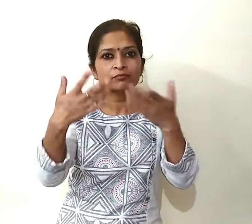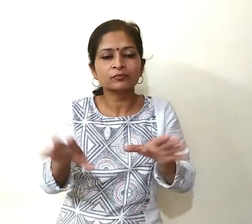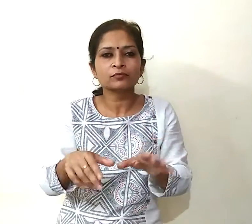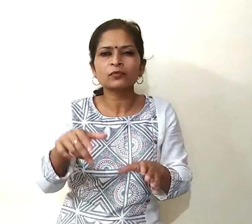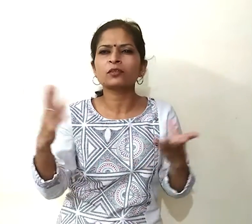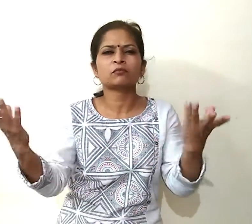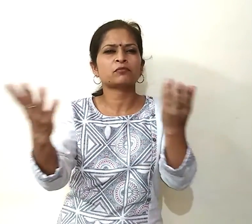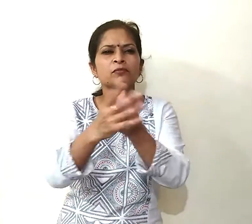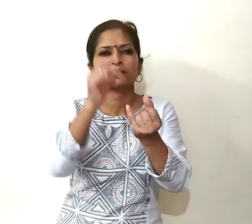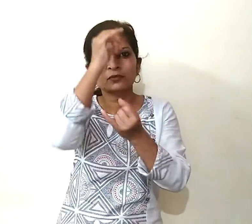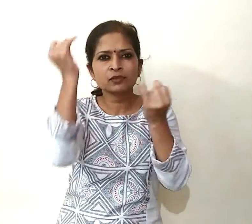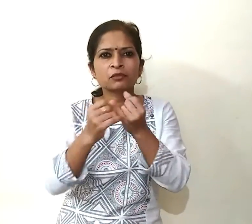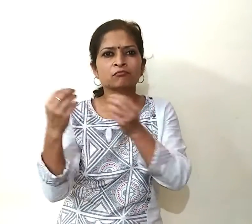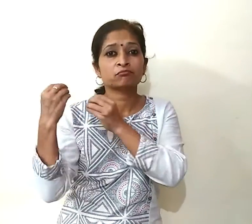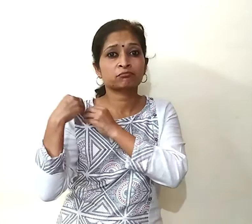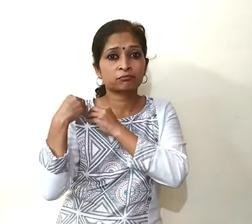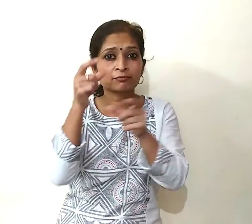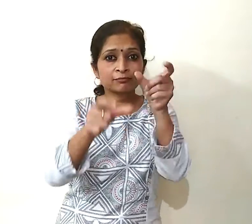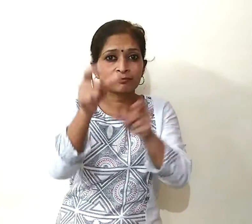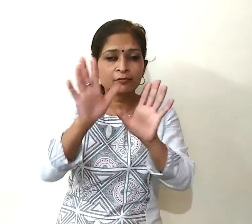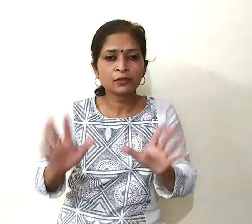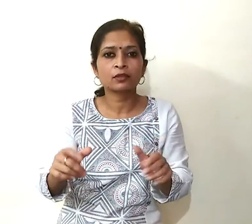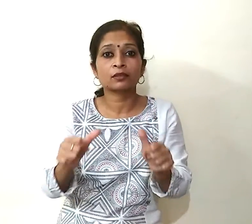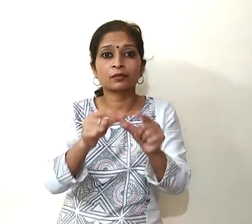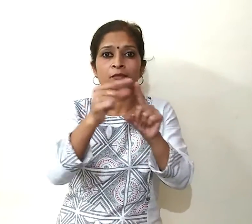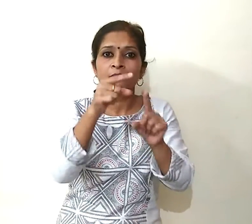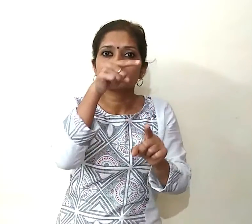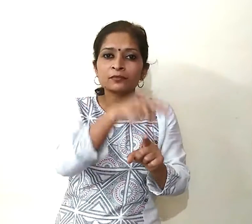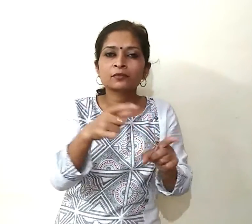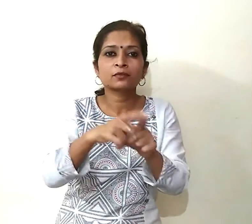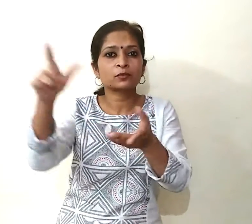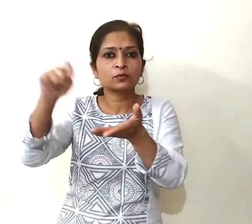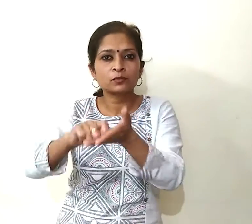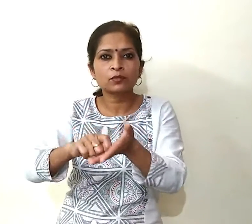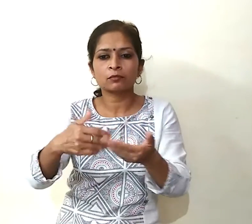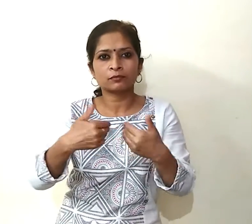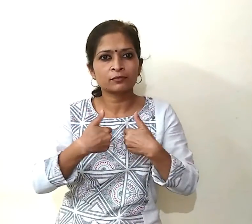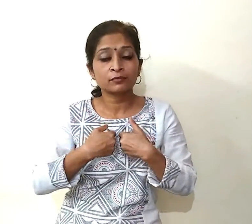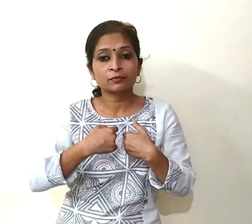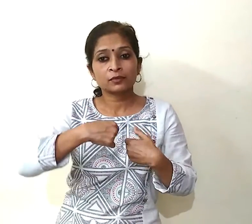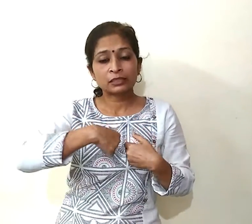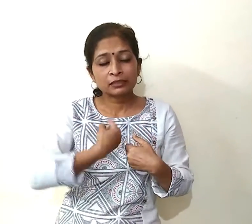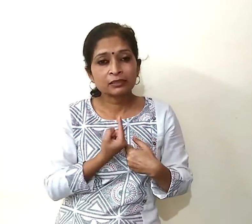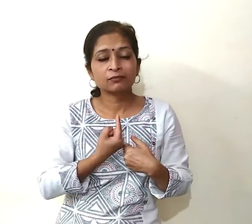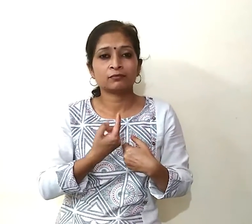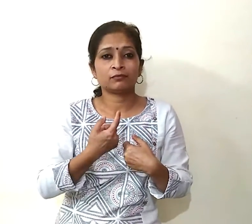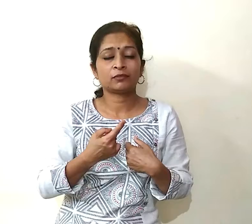हमारा करतव है कि आरोग्य से तु आप इंस्टॉल करके हम अपनी सही सही जानकारी साजा करें